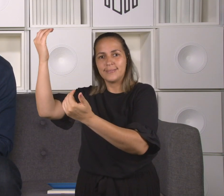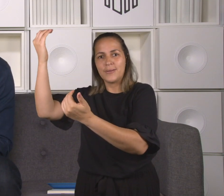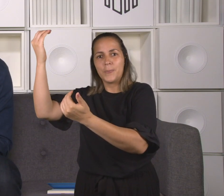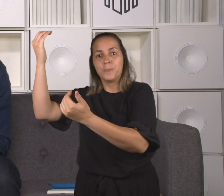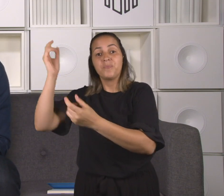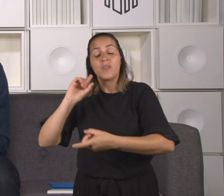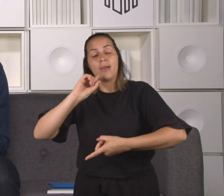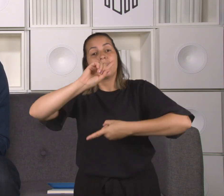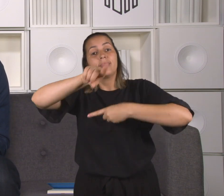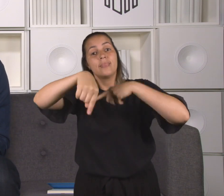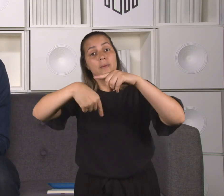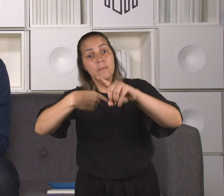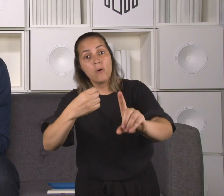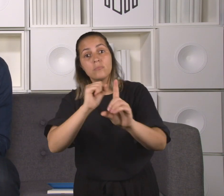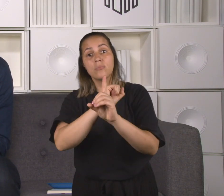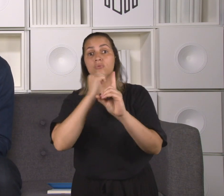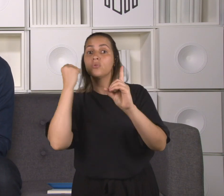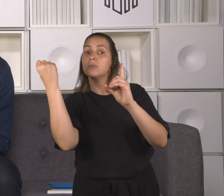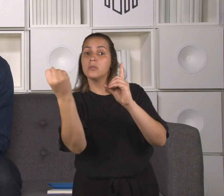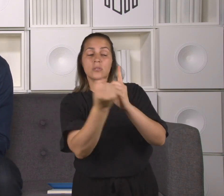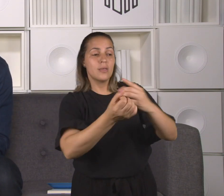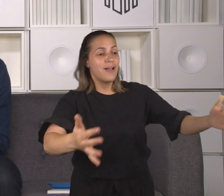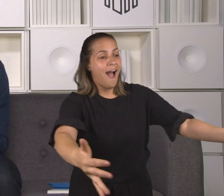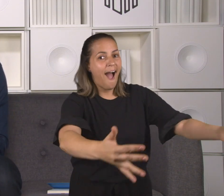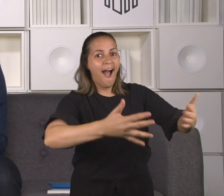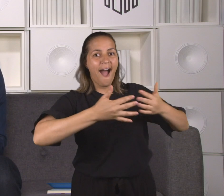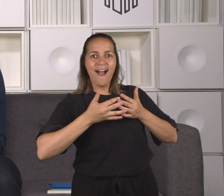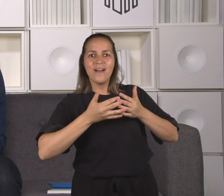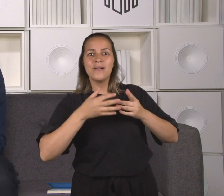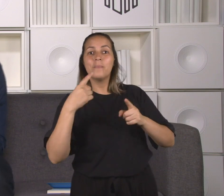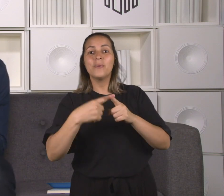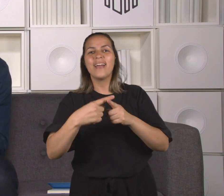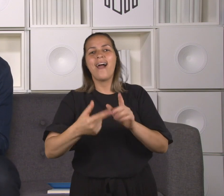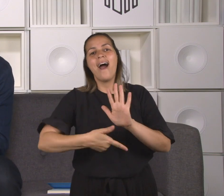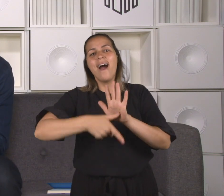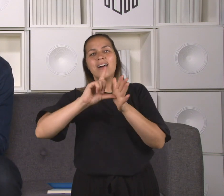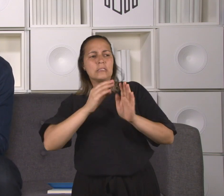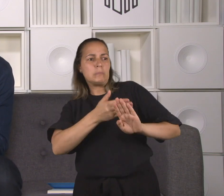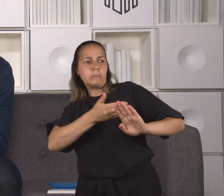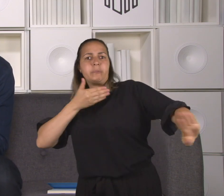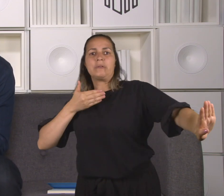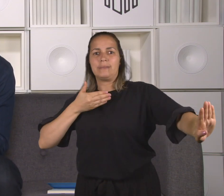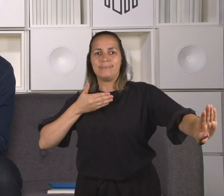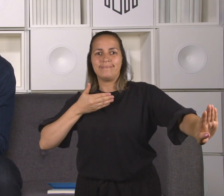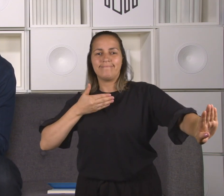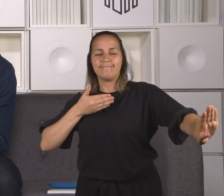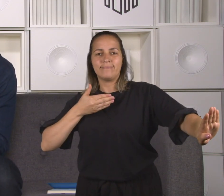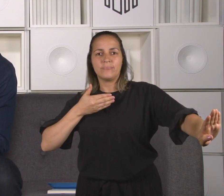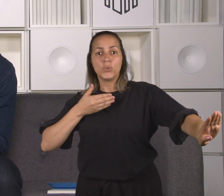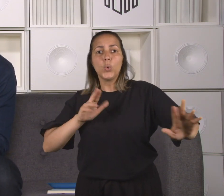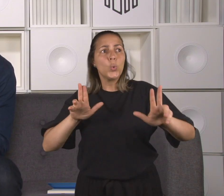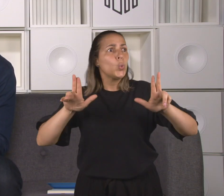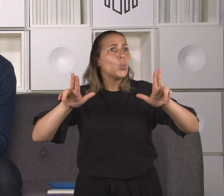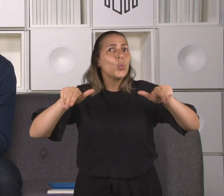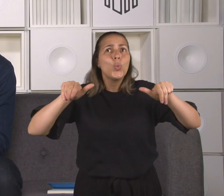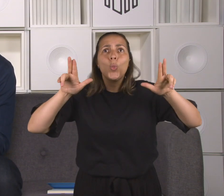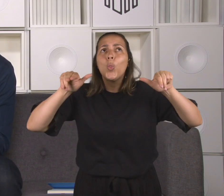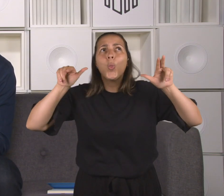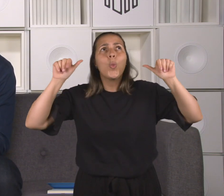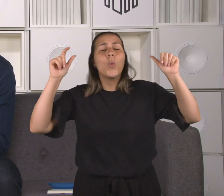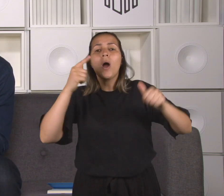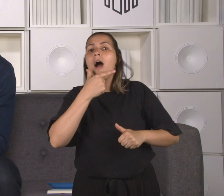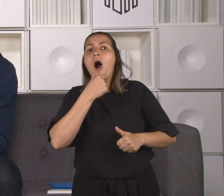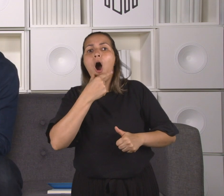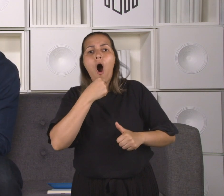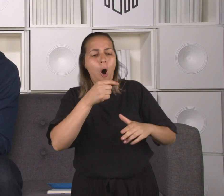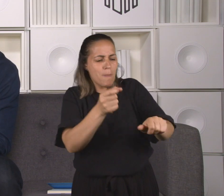recebido na sociedade. Isso não tinha acontecido em Israel. Por isso é que Jesus, quando realiza esse milagre de um